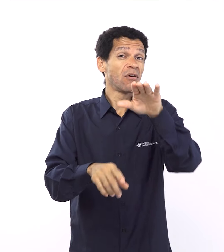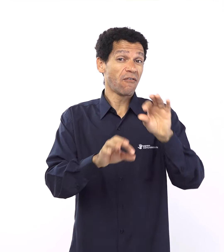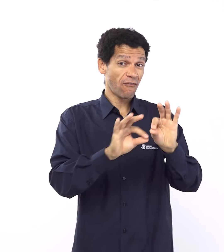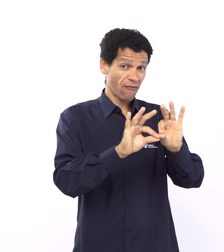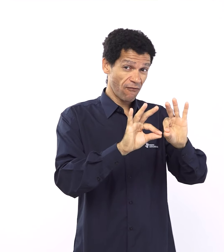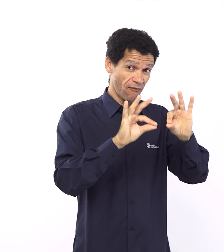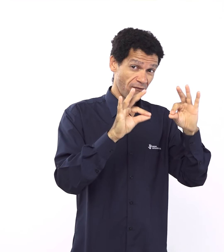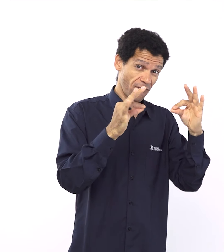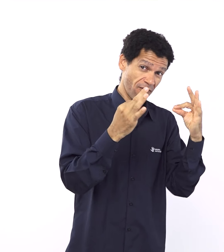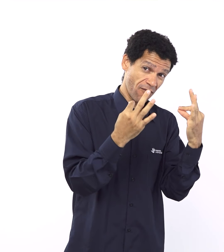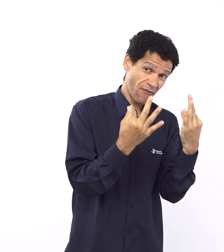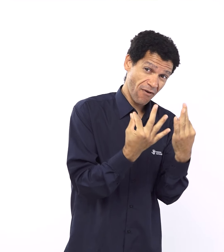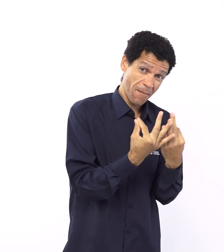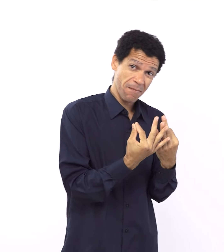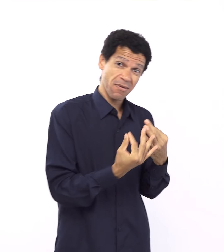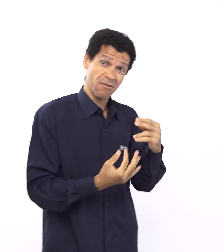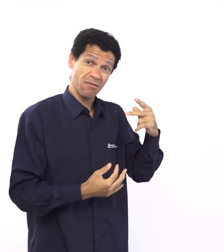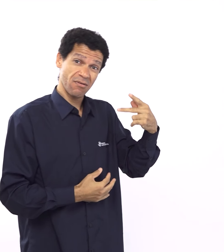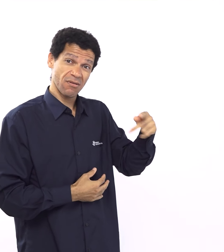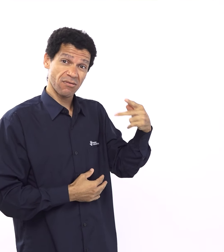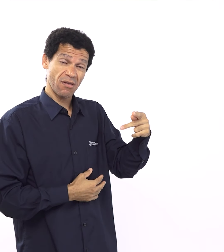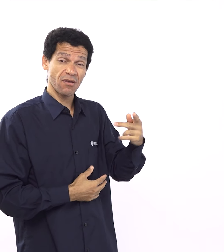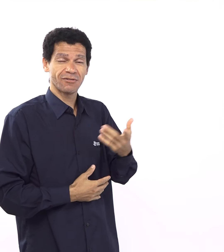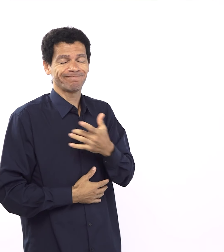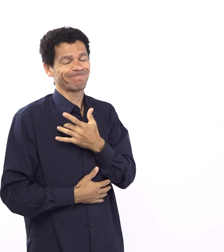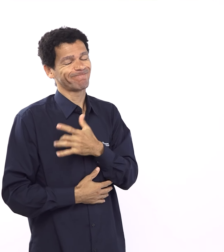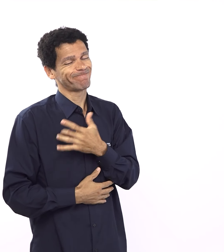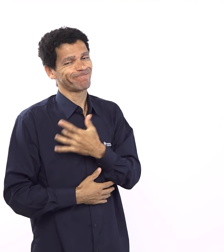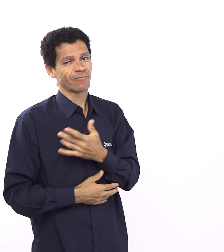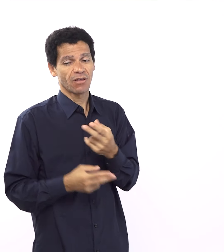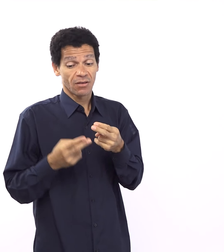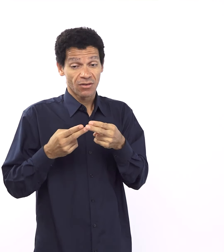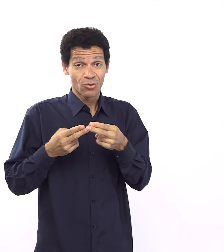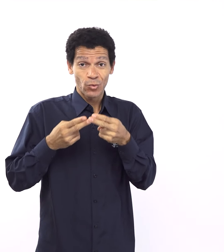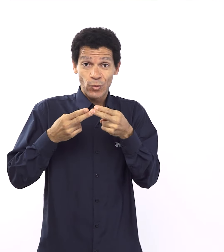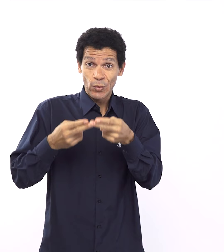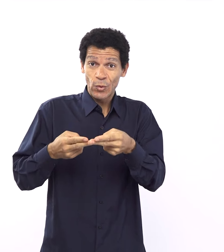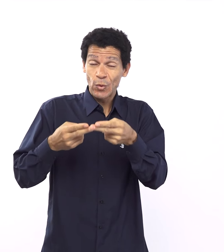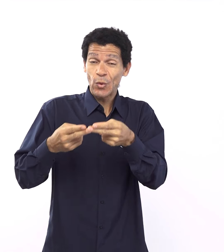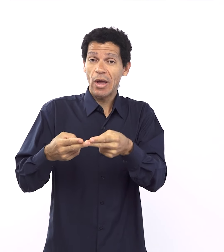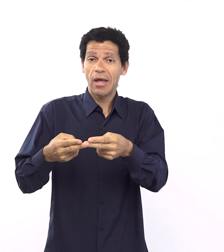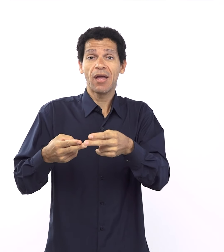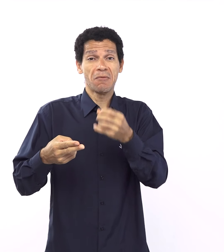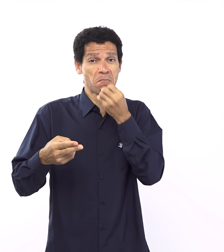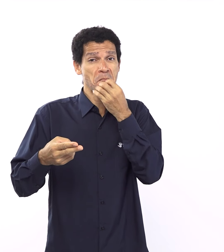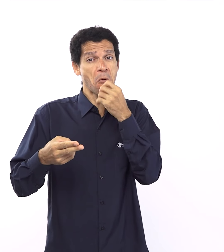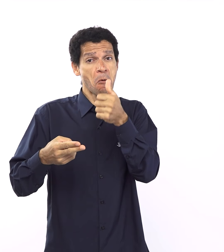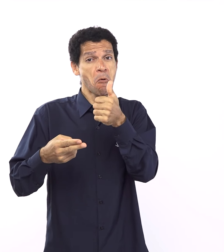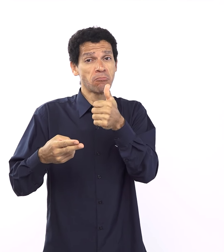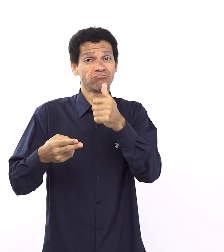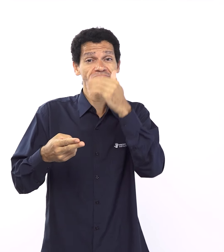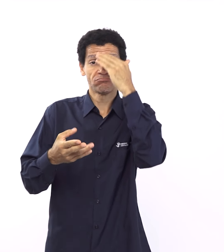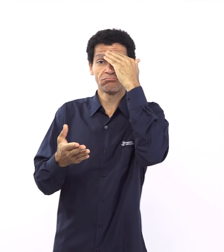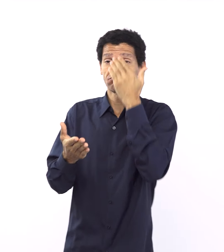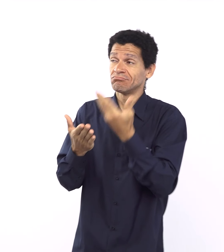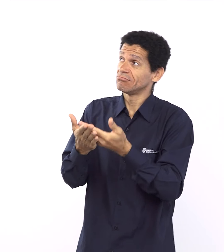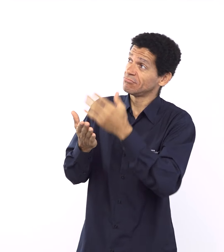problema com os filhos, ele mesmo, né, se embebeda, daí tem a questão do filho, e da nudez, etc. Eu estava